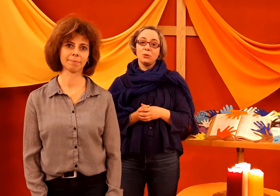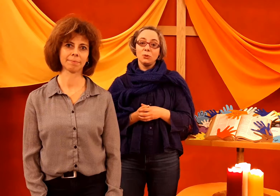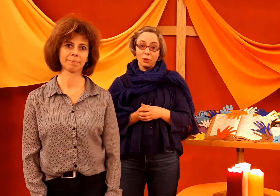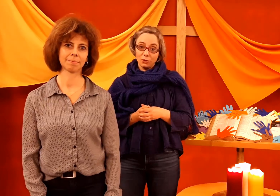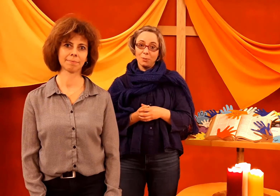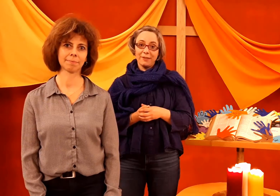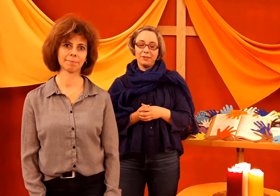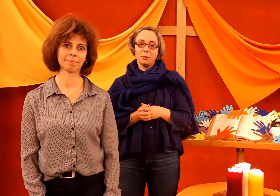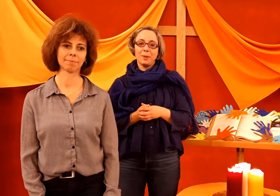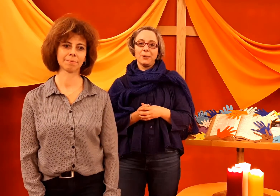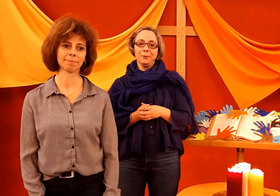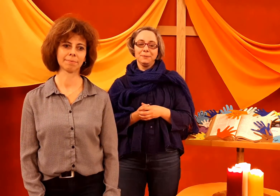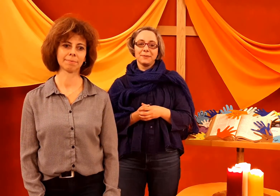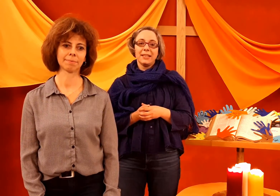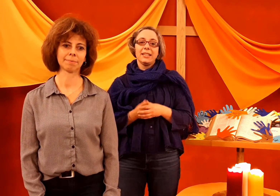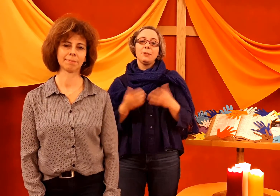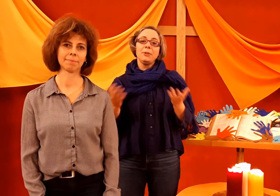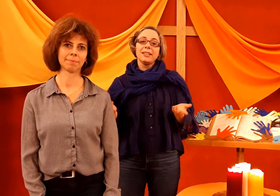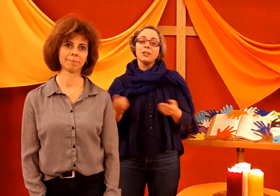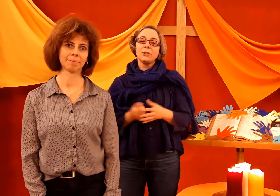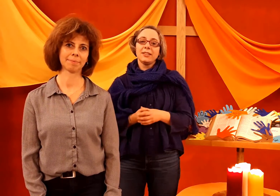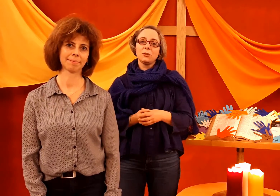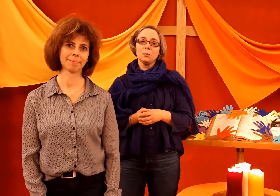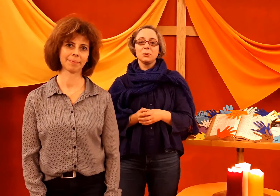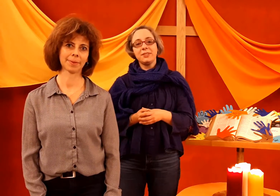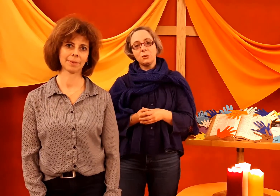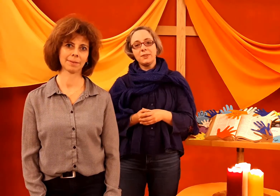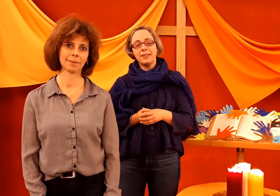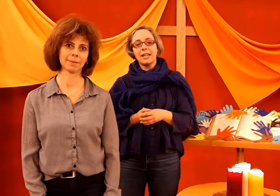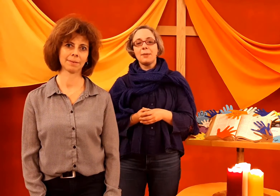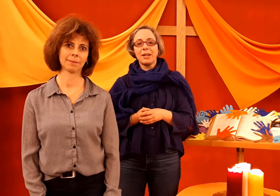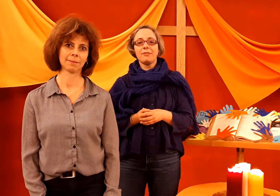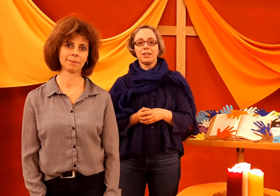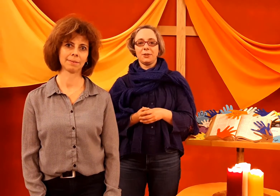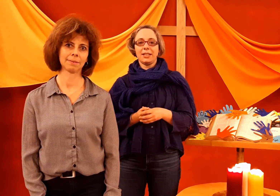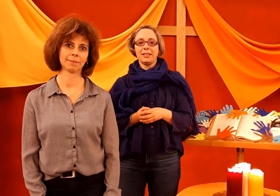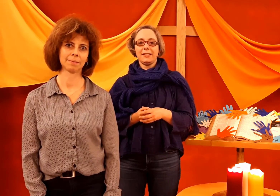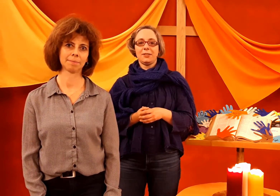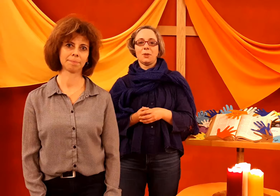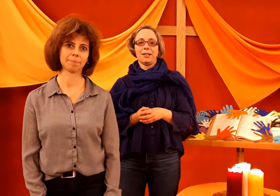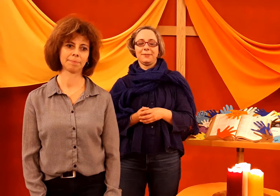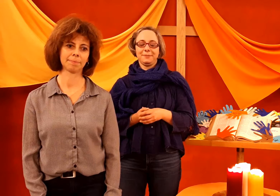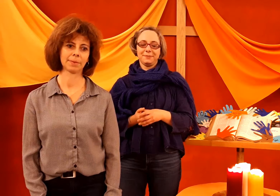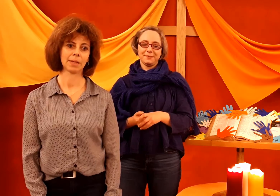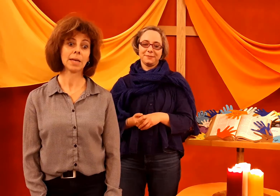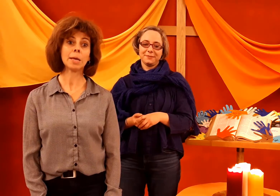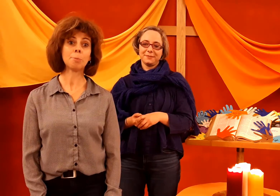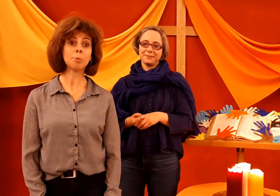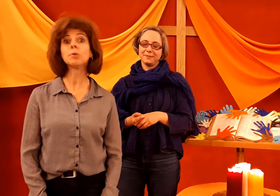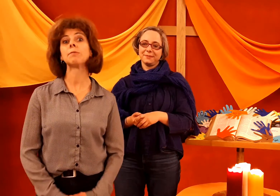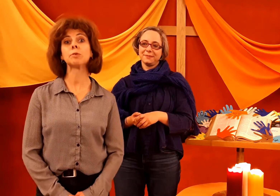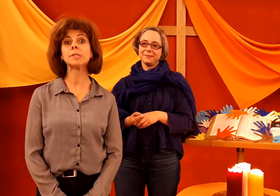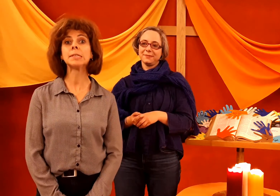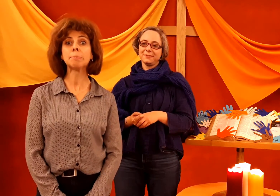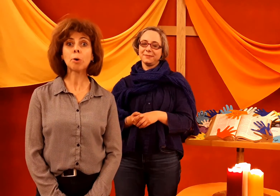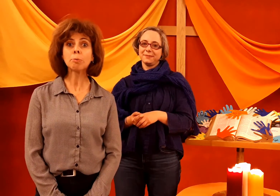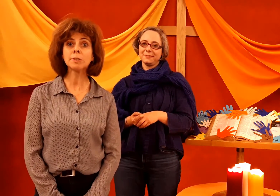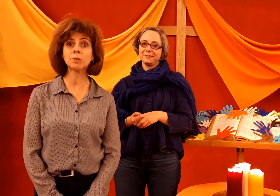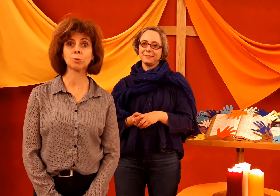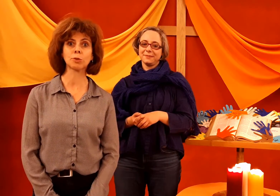ensemble avec vos parents, et puis quelques questions pour discuter après avoir regardé l'histoire. Et puis, on a aussi des propositions